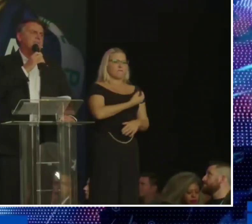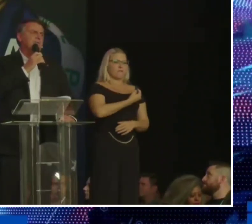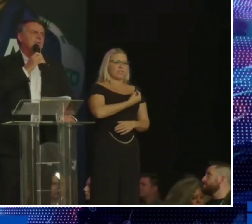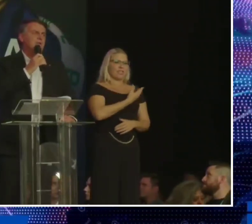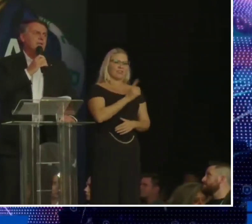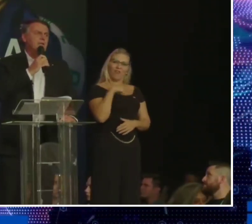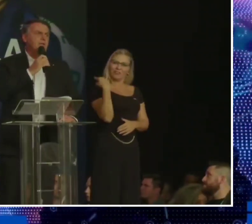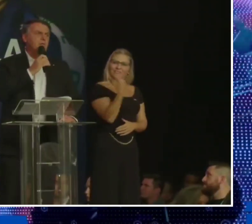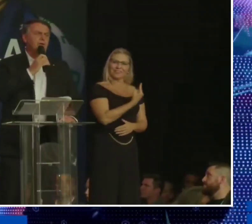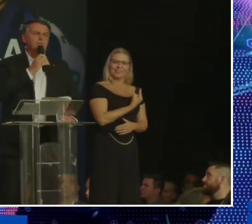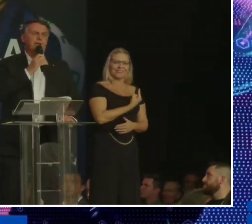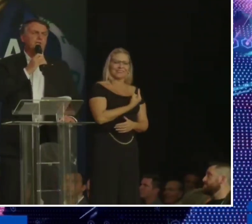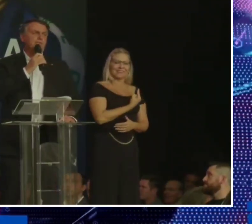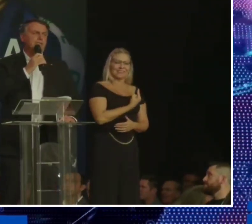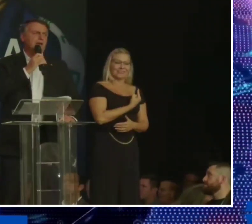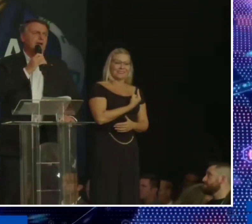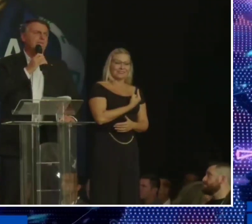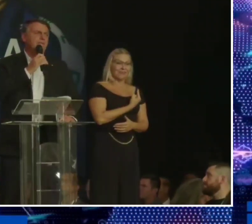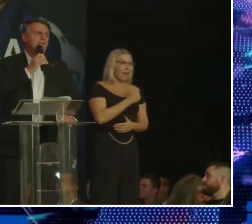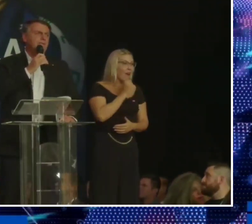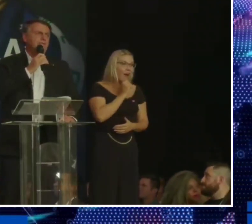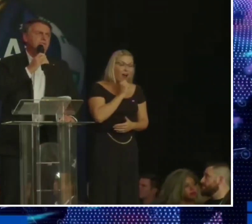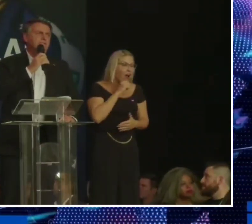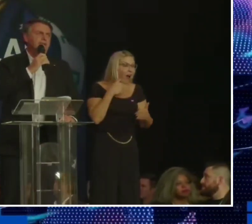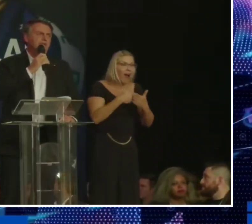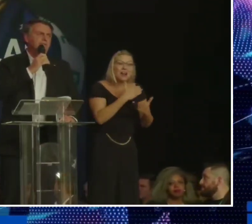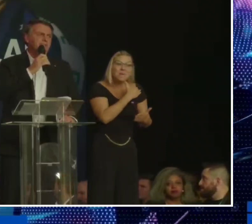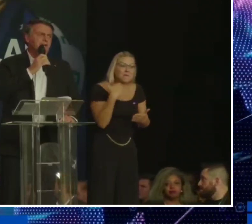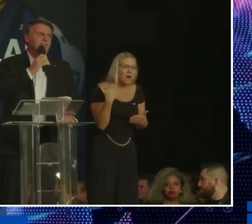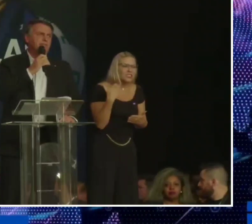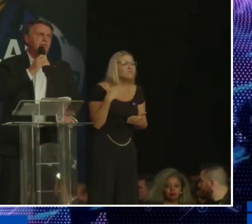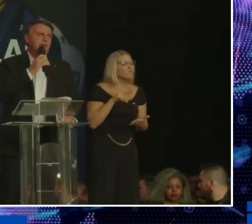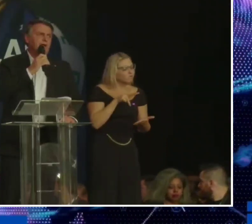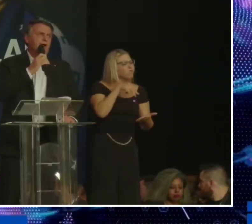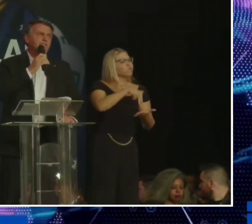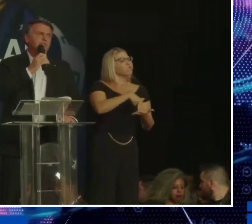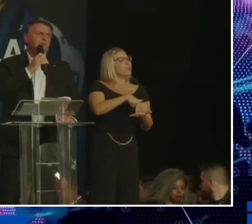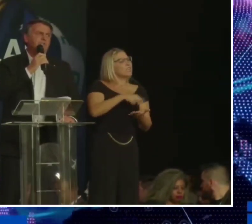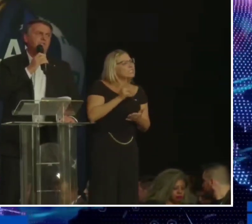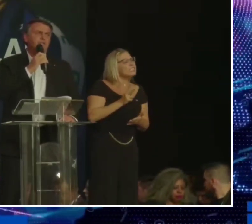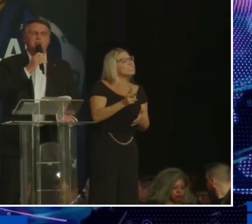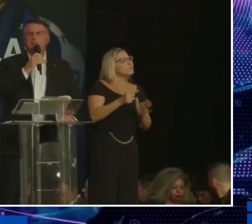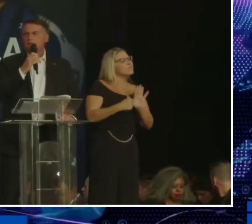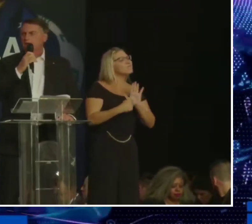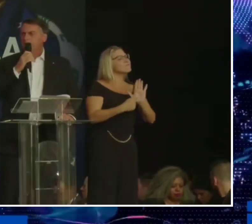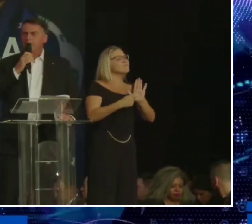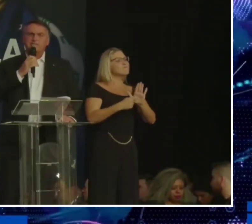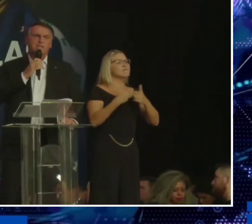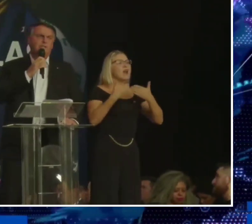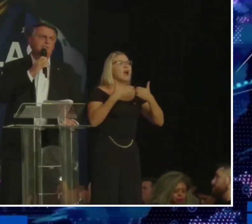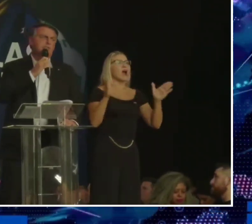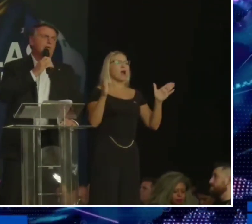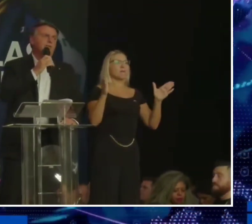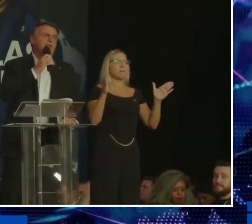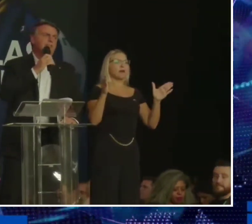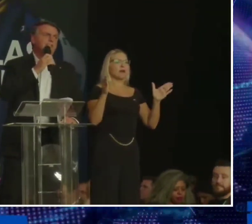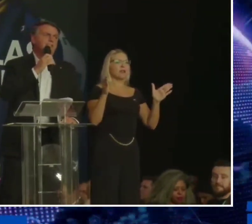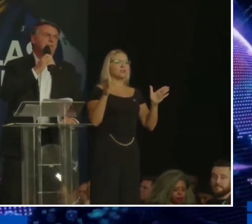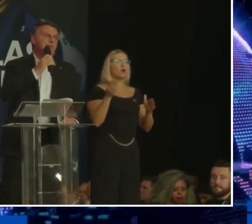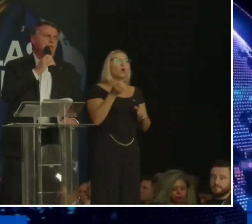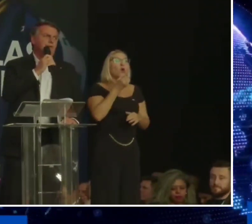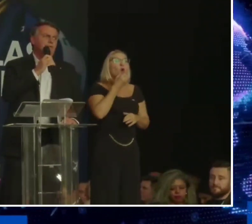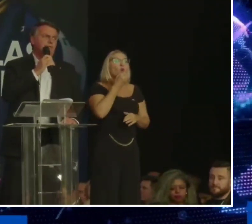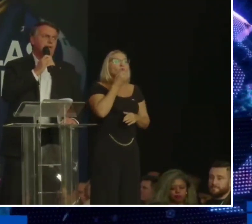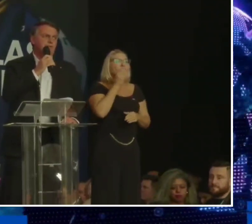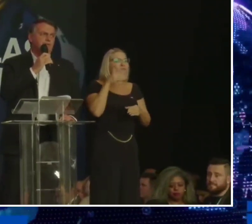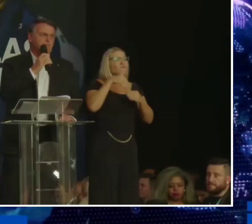Enquanto ela não chegar, estaremos sempre à disposição para sermos uma alternativa